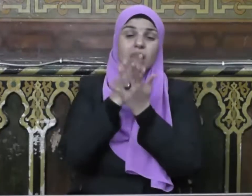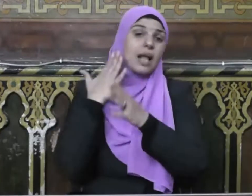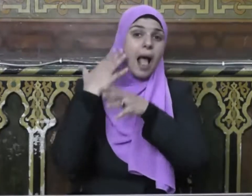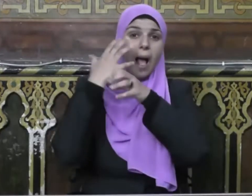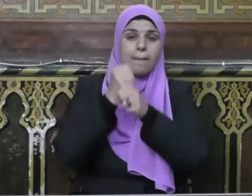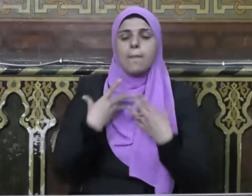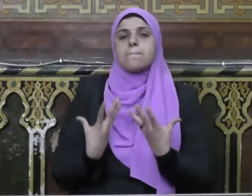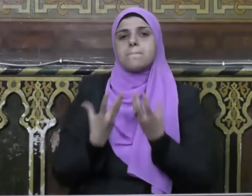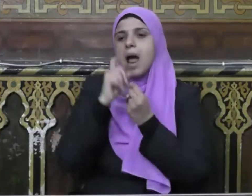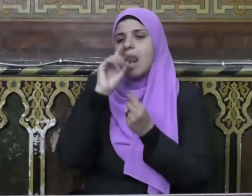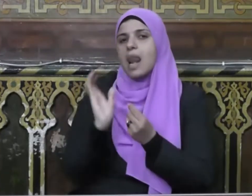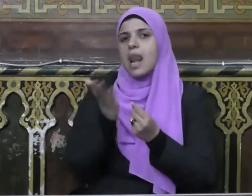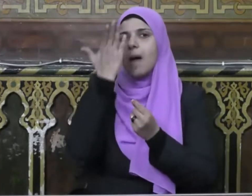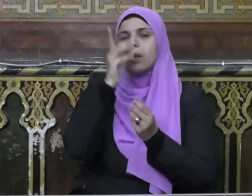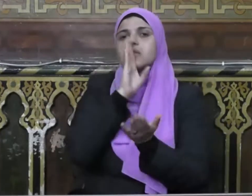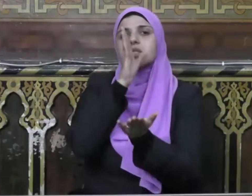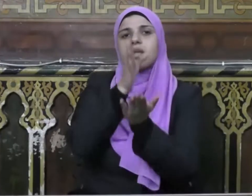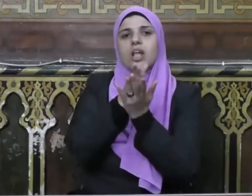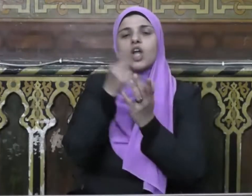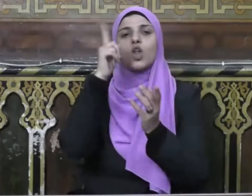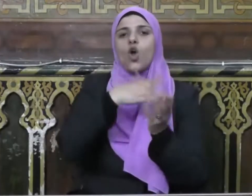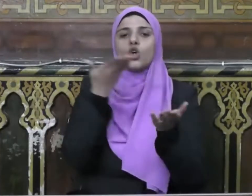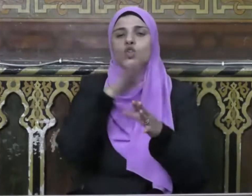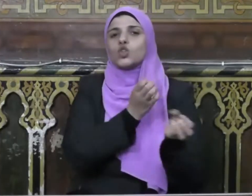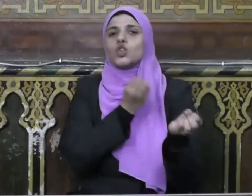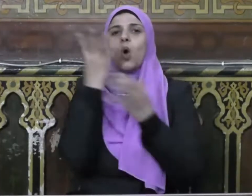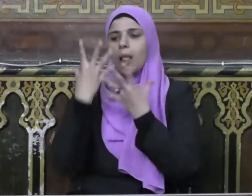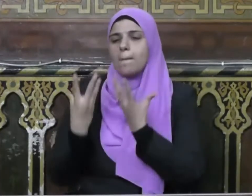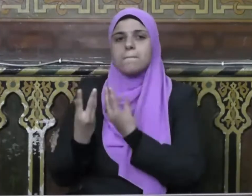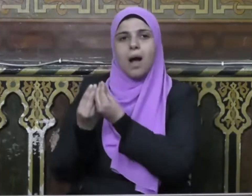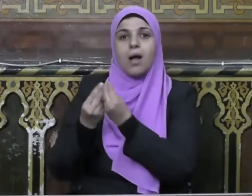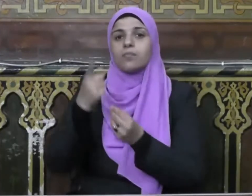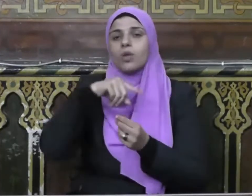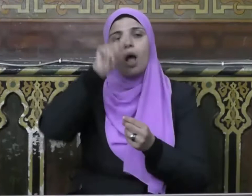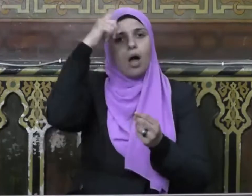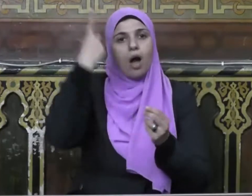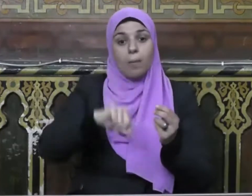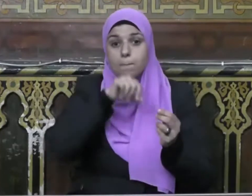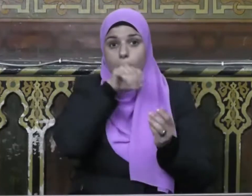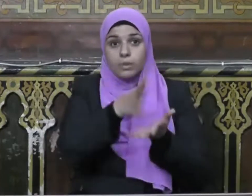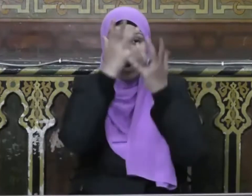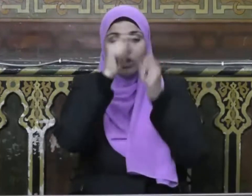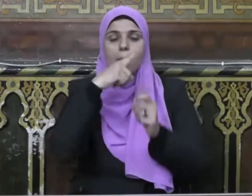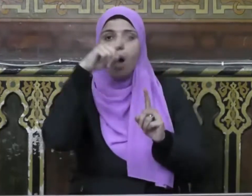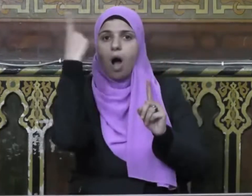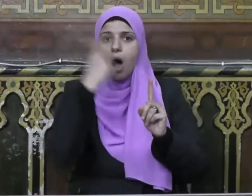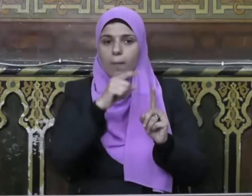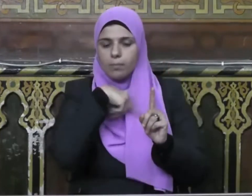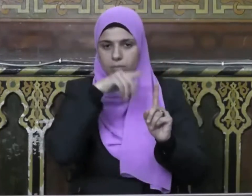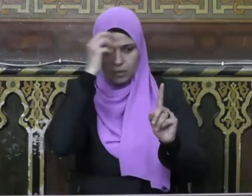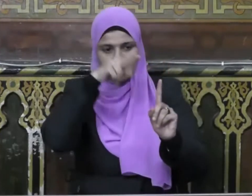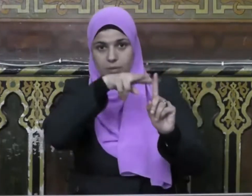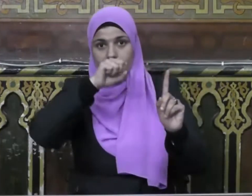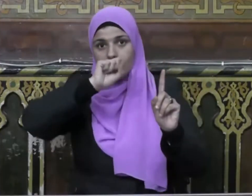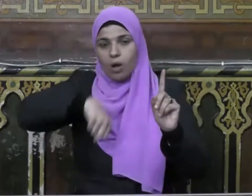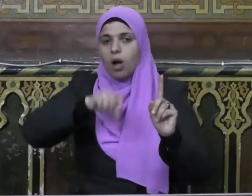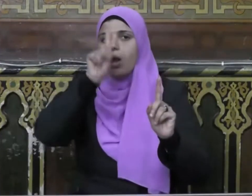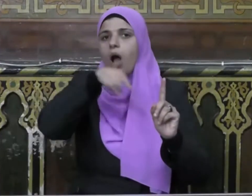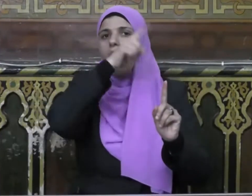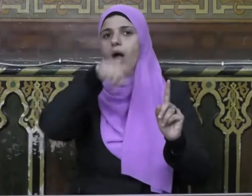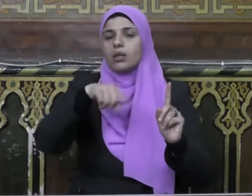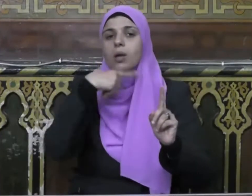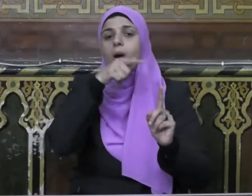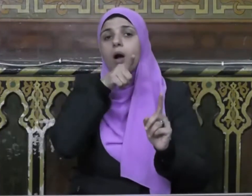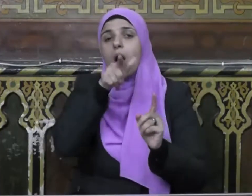الأمين مع النبيين والصديقين والشهداء وحرم صلى الله عليه وسلم الاحتكار